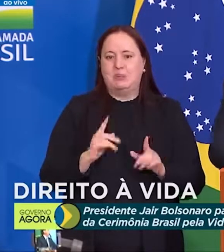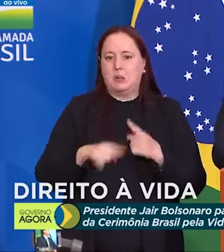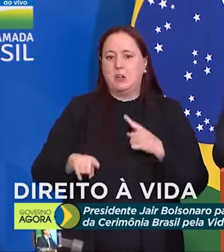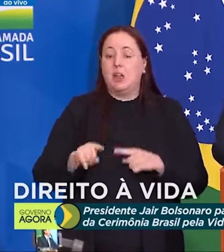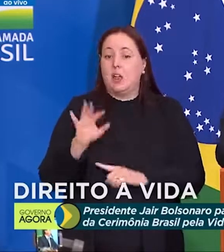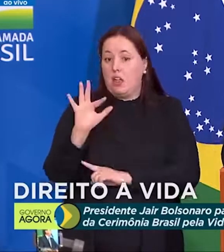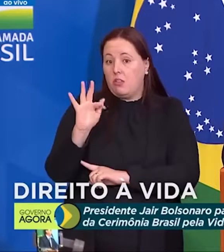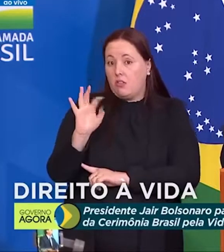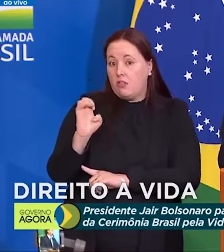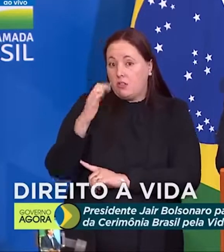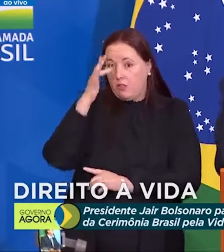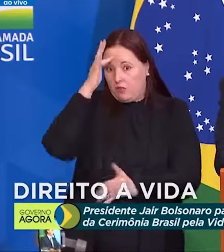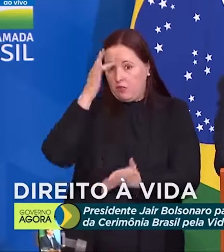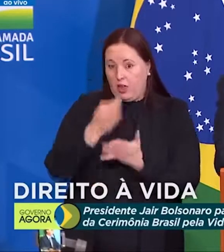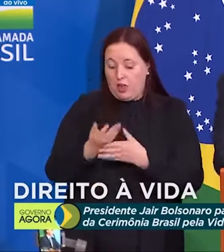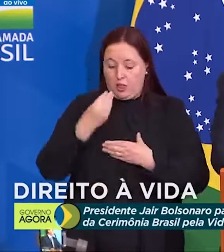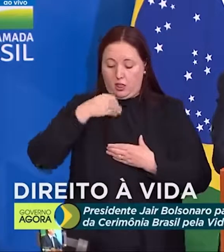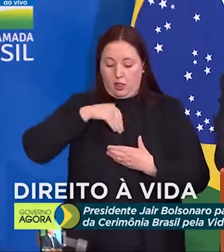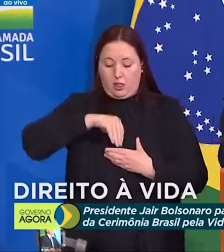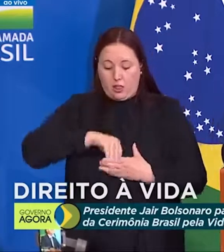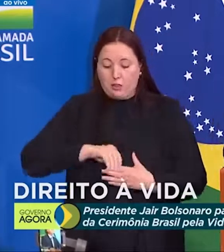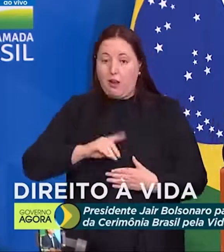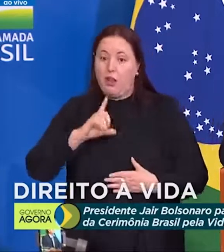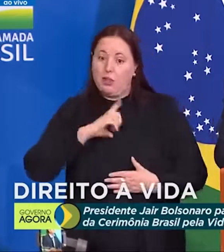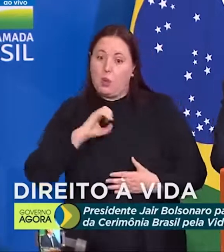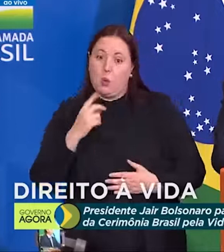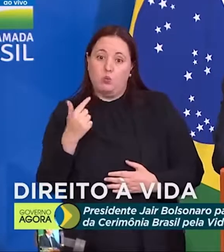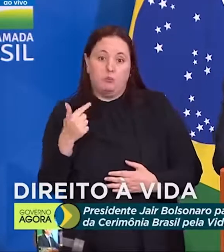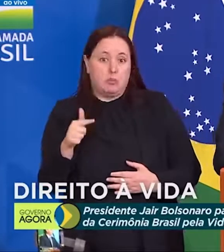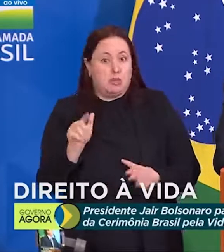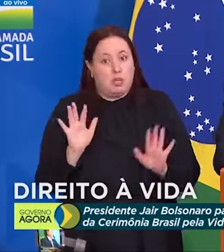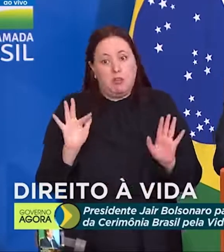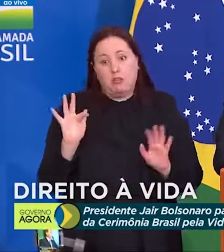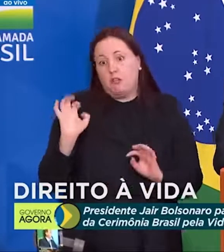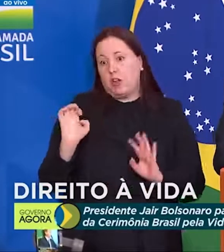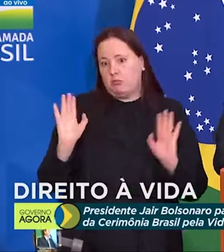A fé está dentro de você. Ou você tem, ou você não tem.